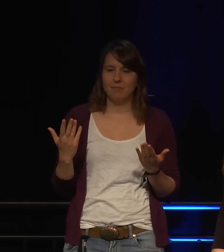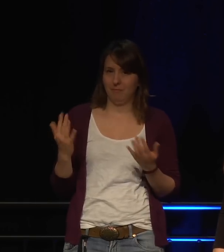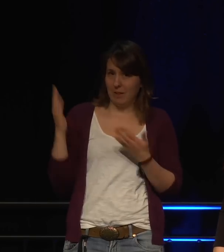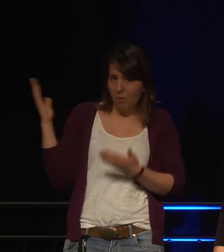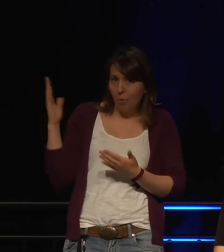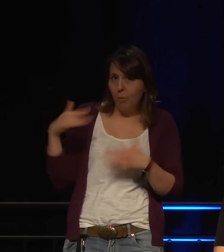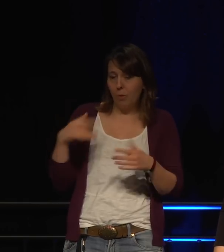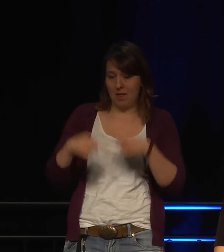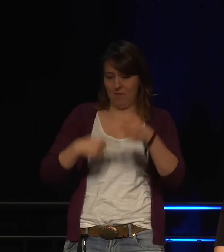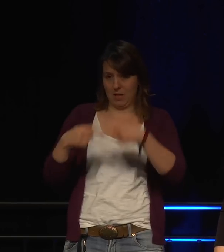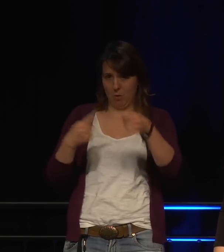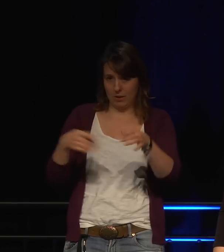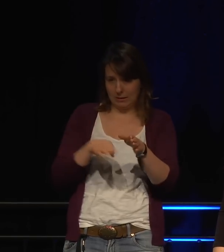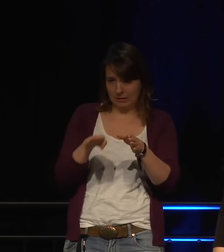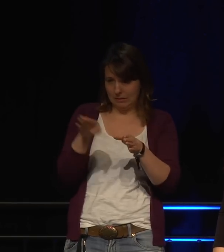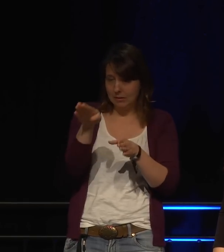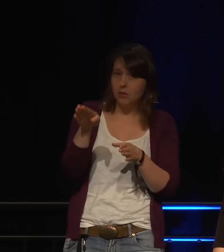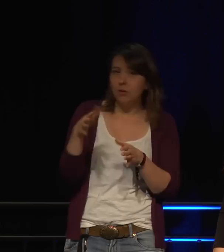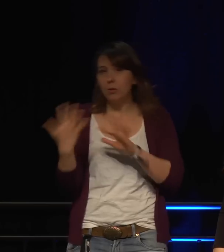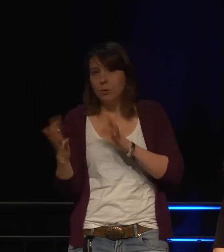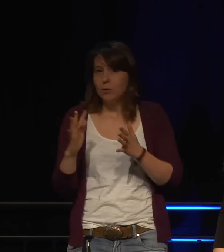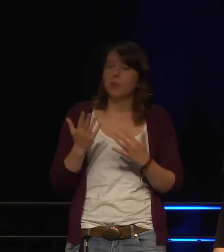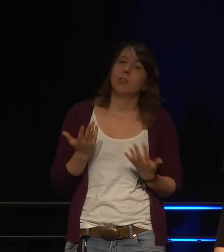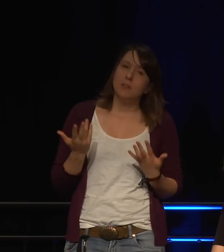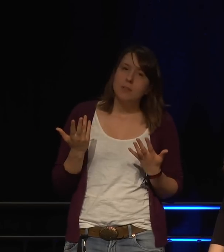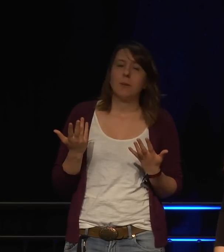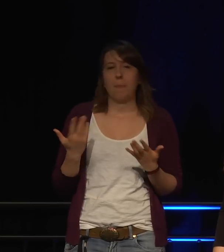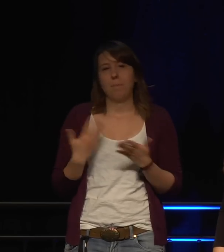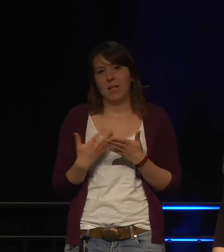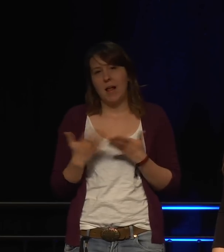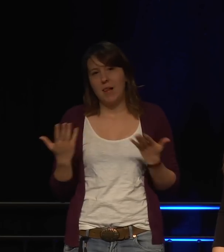Das würde eine Entwicklung sein, die ziemlich groß sein wird.